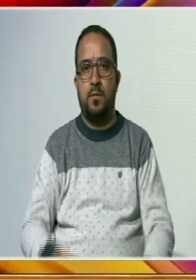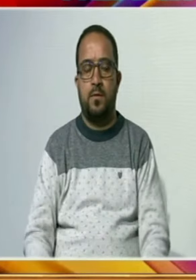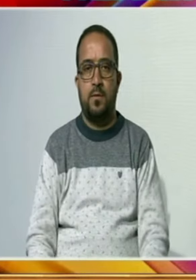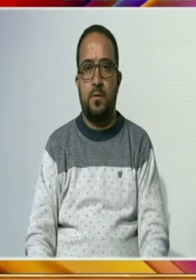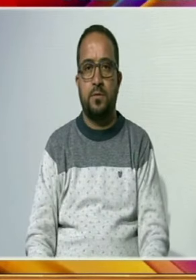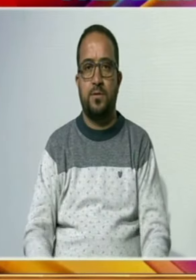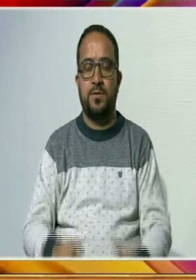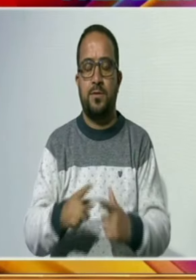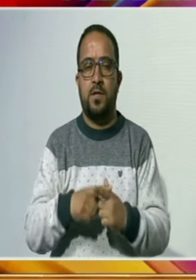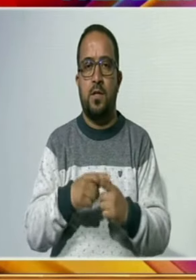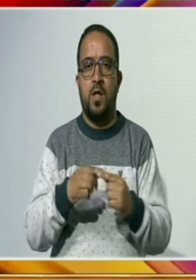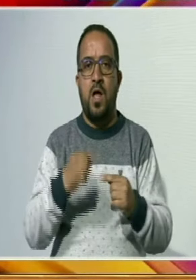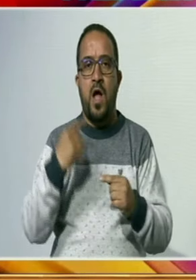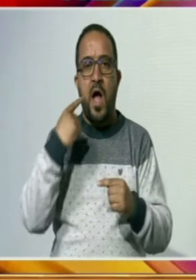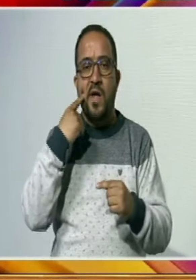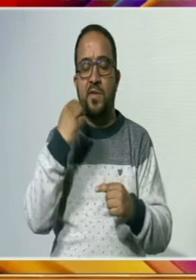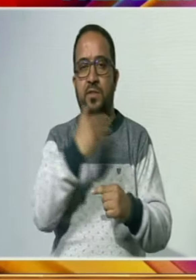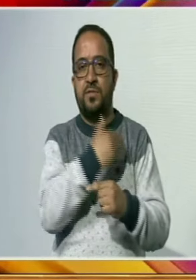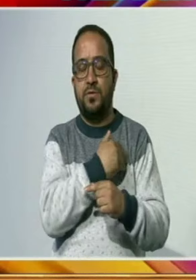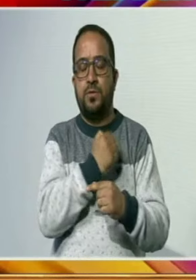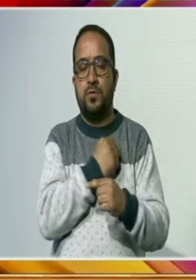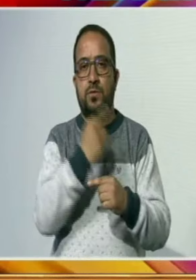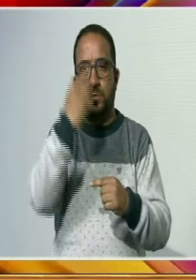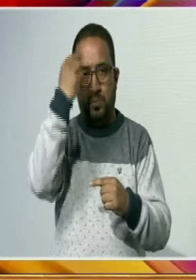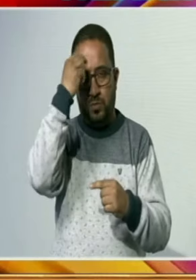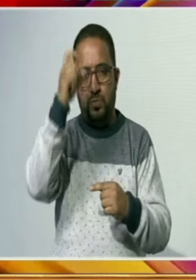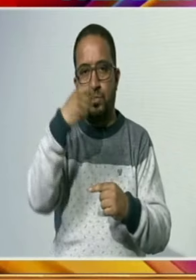کہ اسرائیل اور ایران کے بیچ